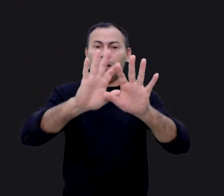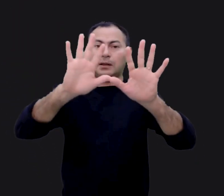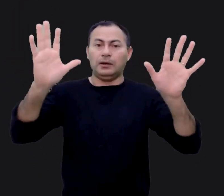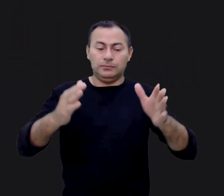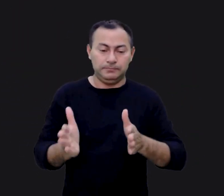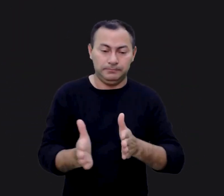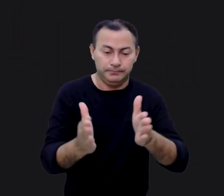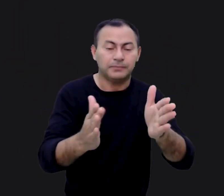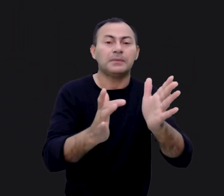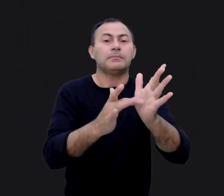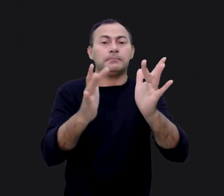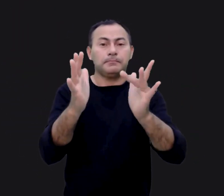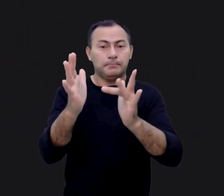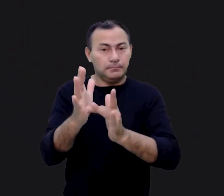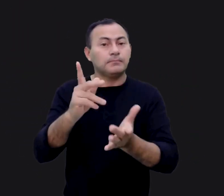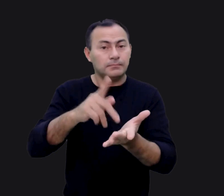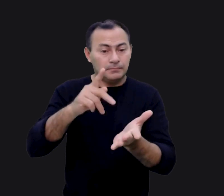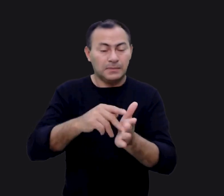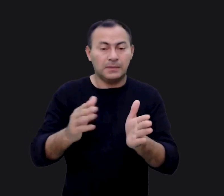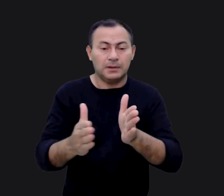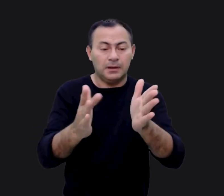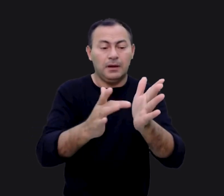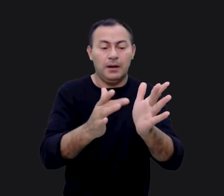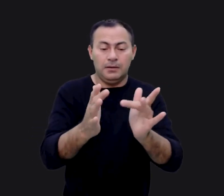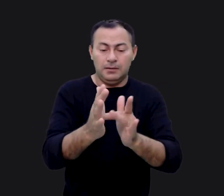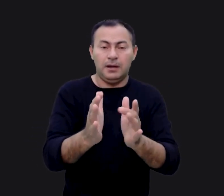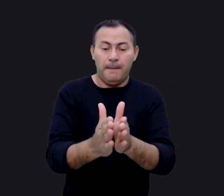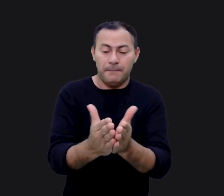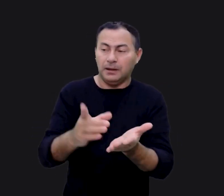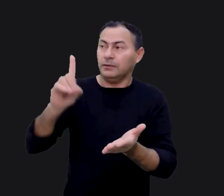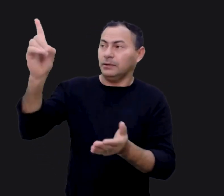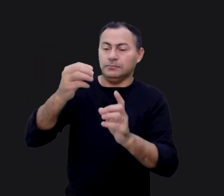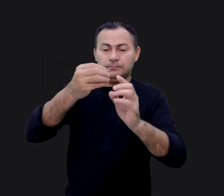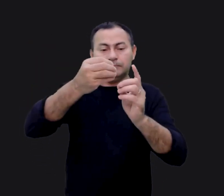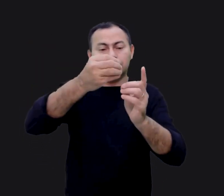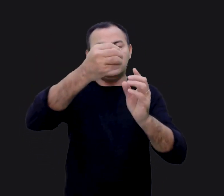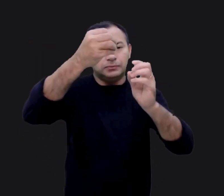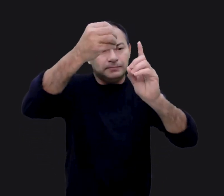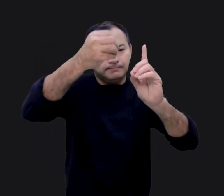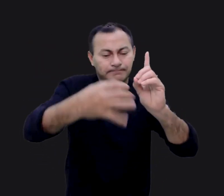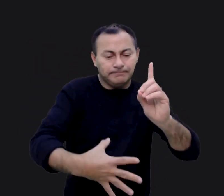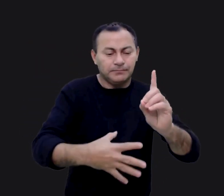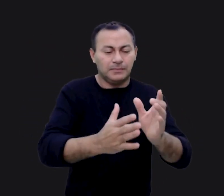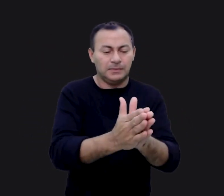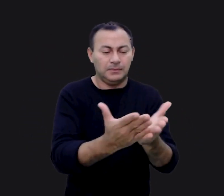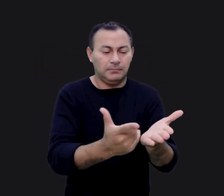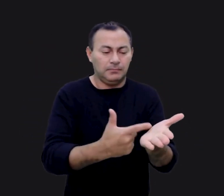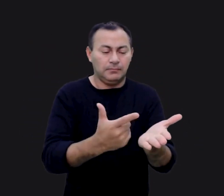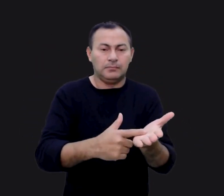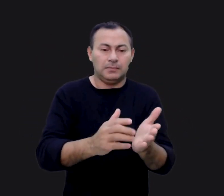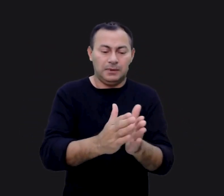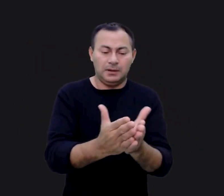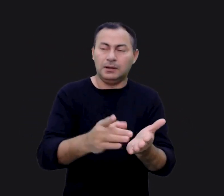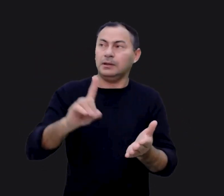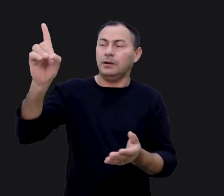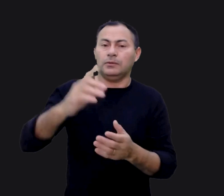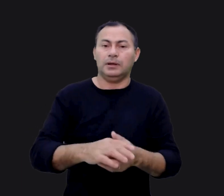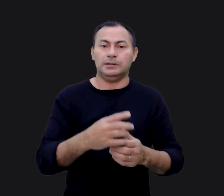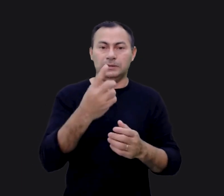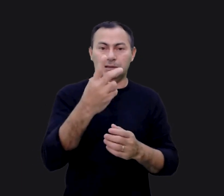Claro, este caminho é Jesus Cristo, Ele mesmo. A palavra de Deus, a qual é descrita em outro lugar nas Escrituras, como a espada de